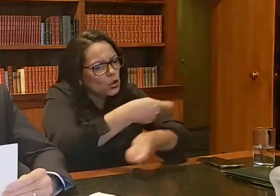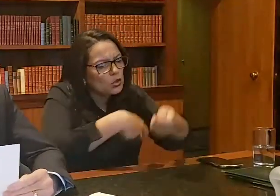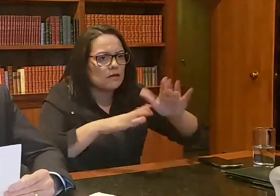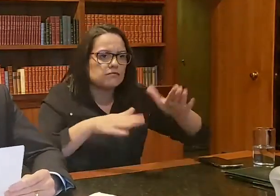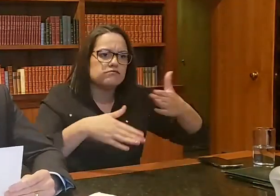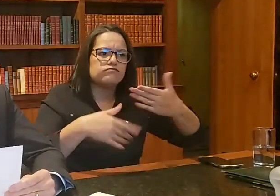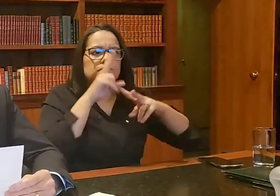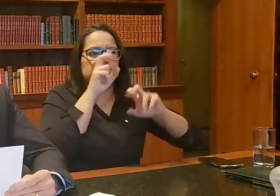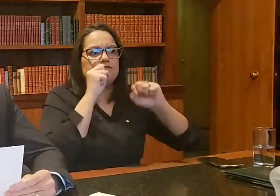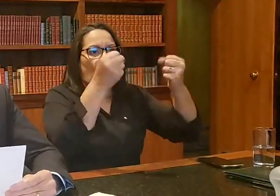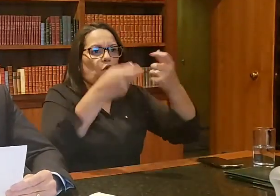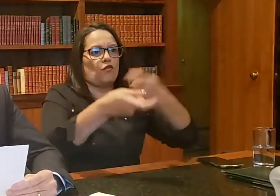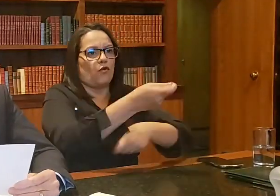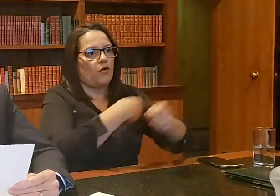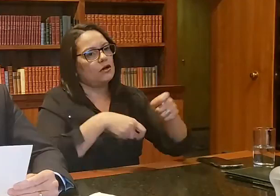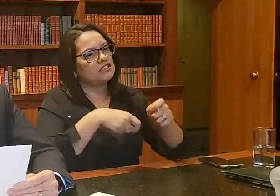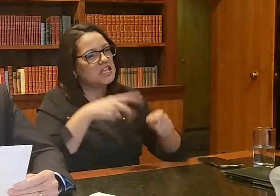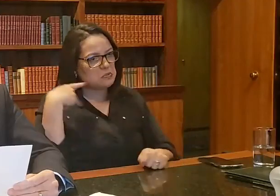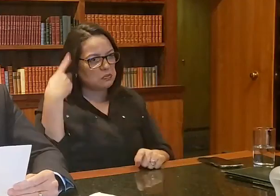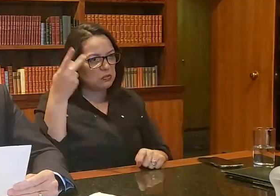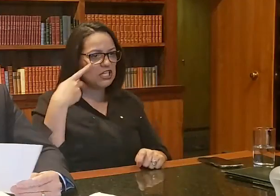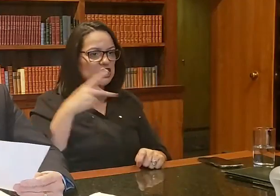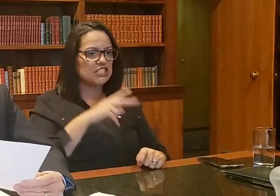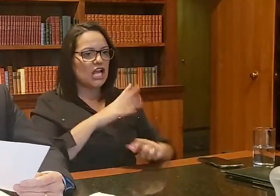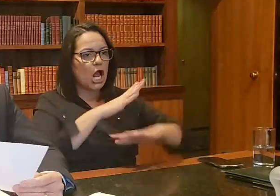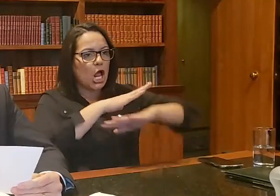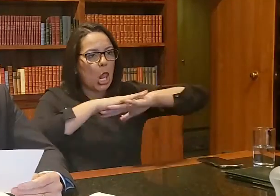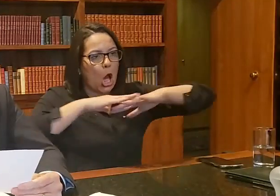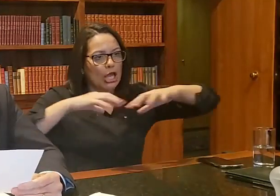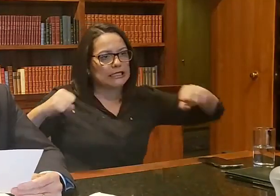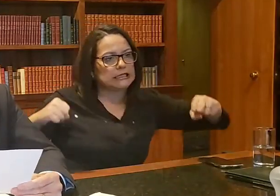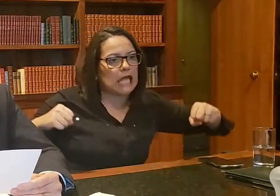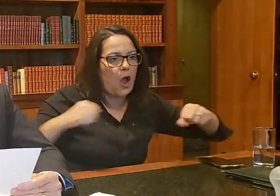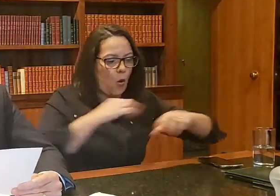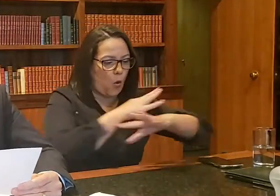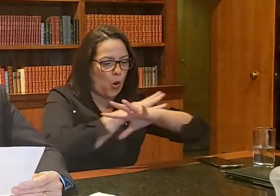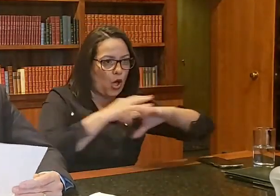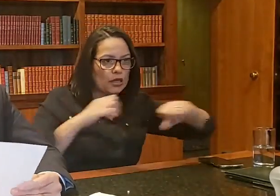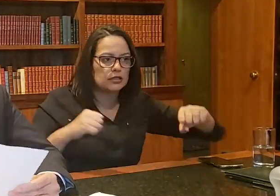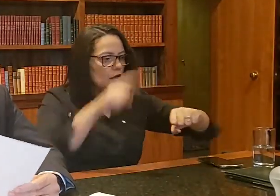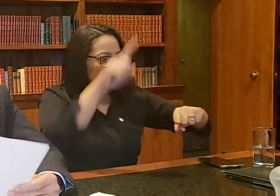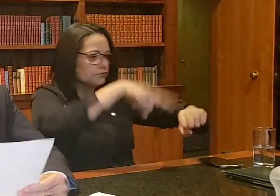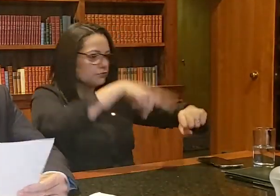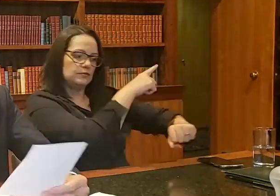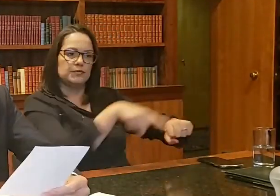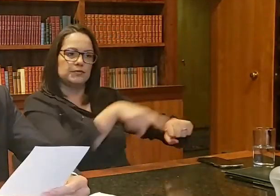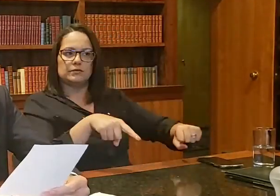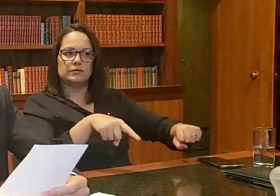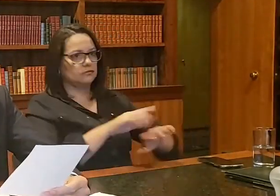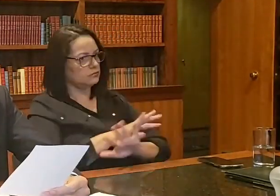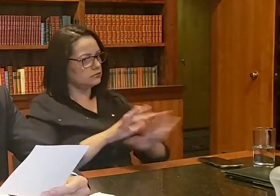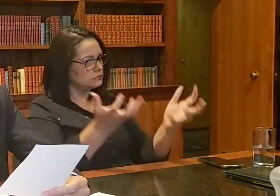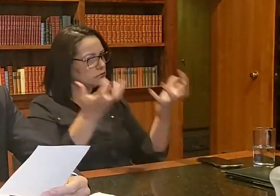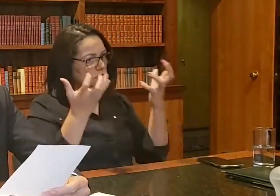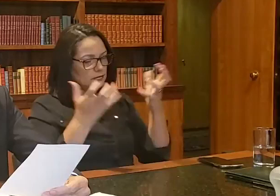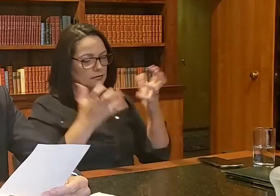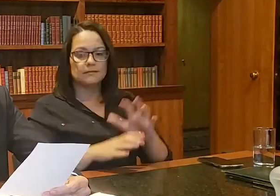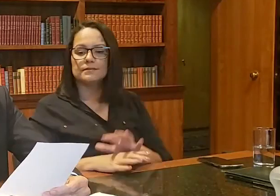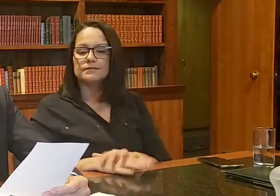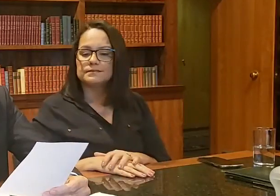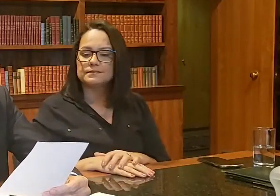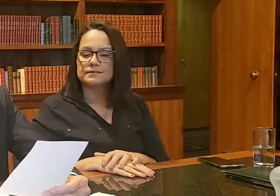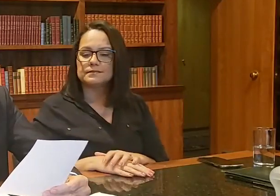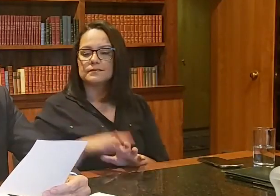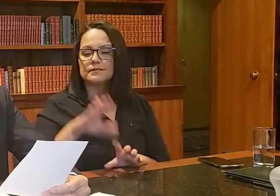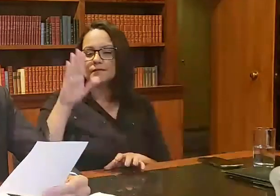E as políticas de lockdown sejam atenuadas ou extintas. É o que a gente espera. O bem, que é